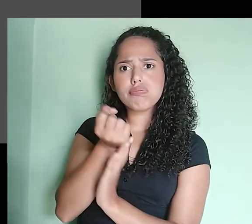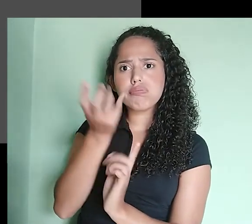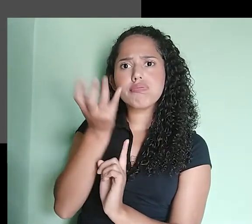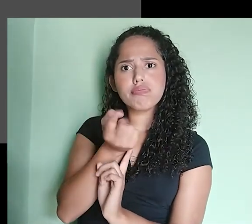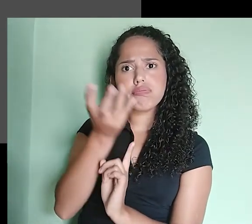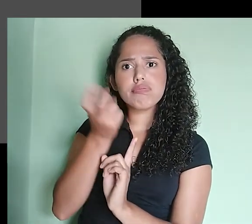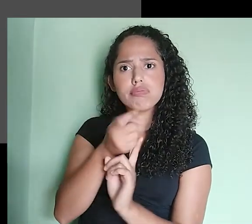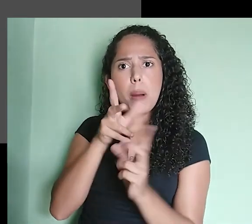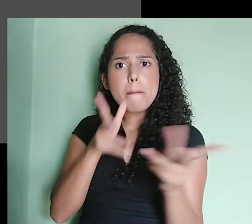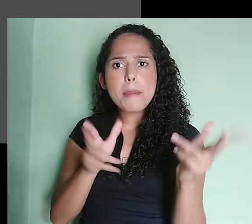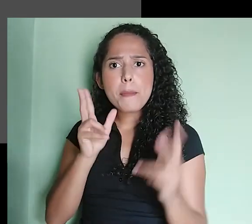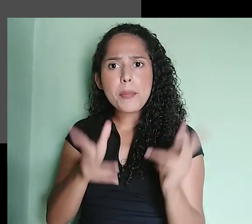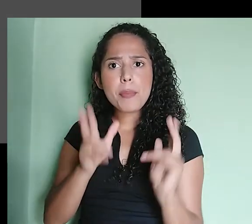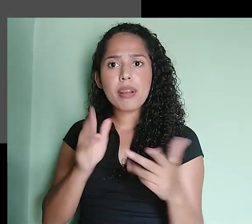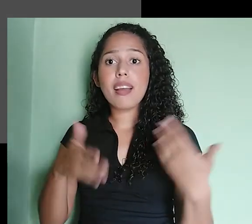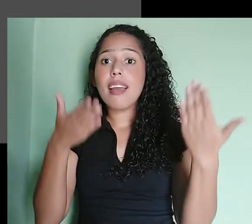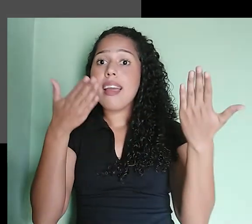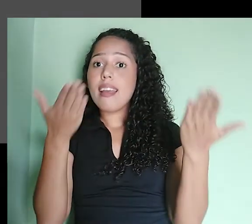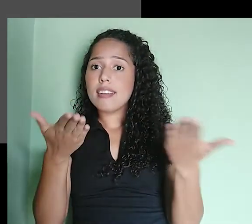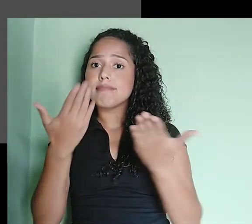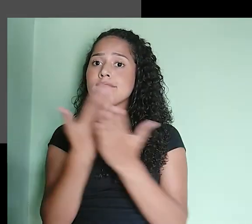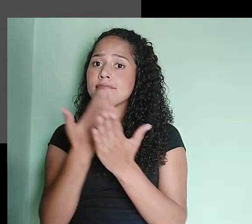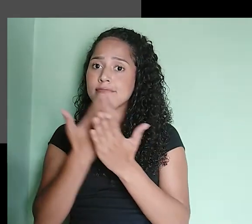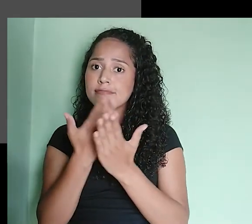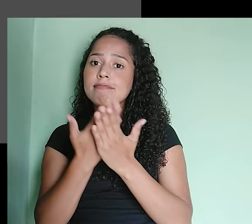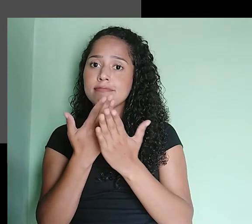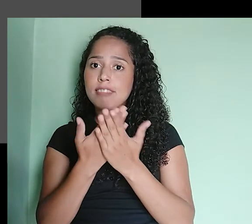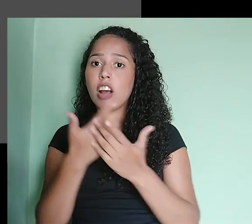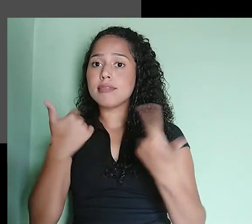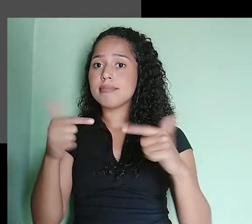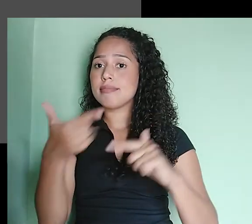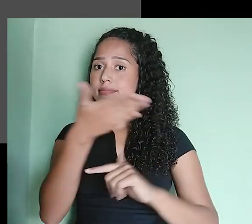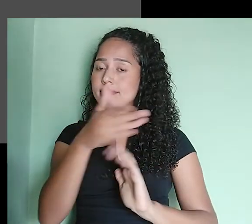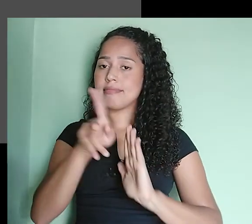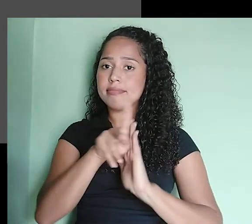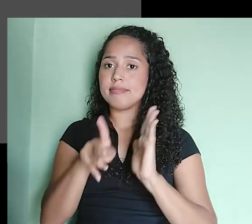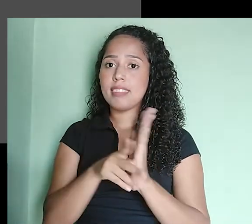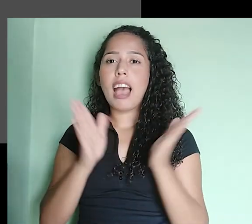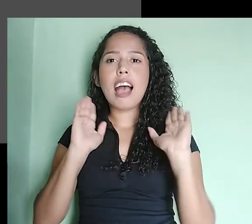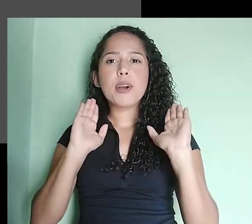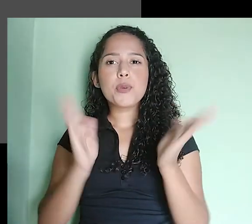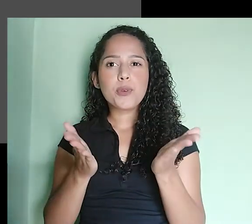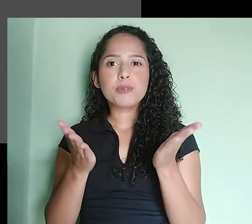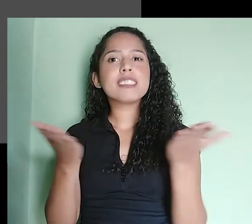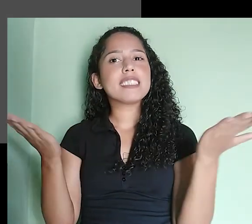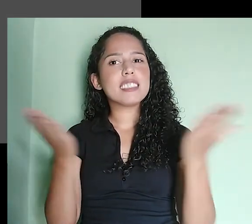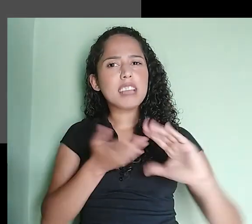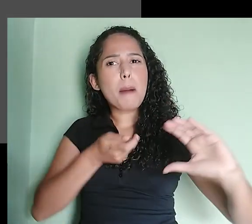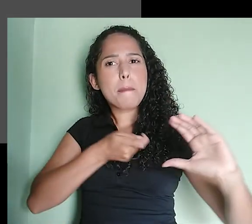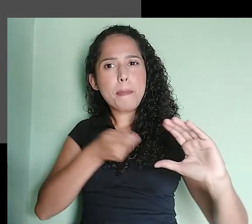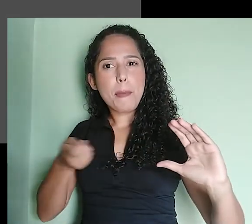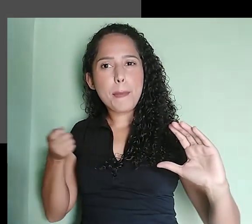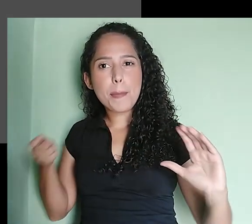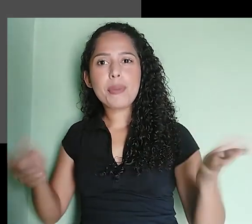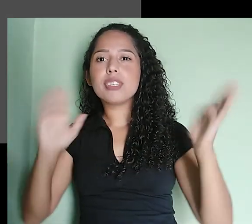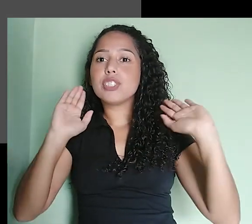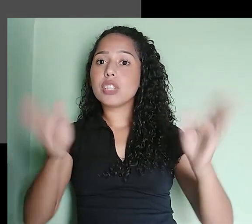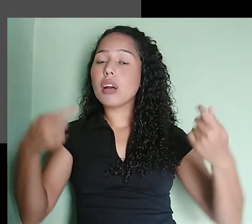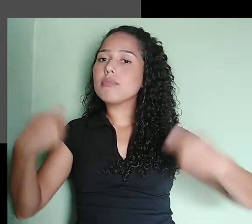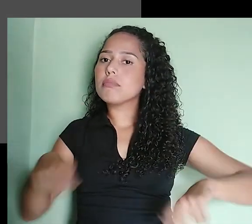Durante as nossas aulas, trabalharemos com esse programa aqui. E agora que eu estou com todo o equipamento conectado, eu preciso fazer a configuração.